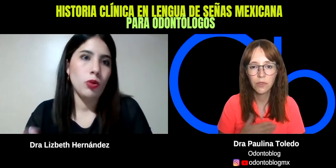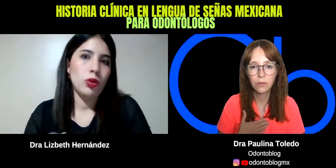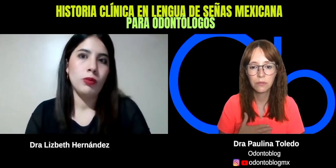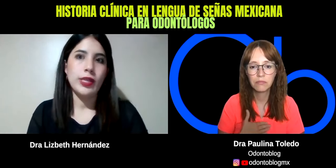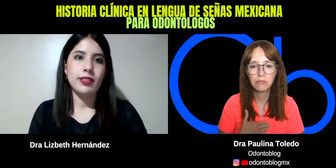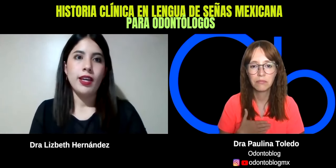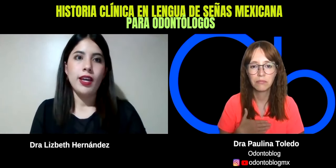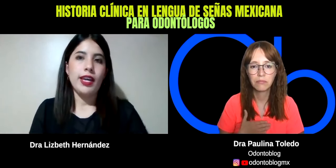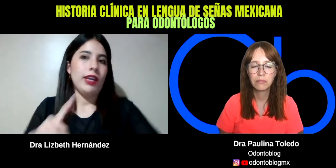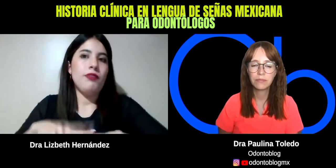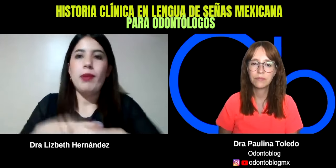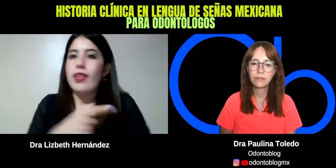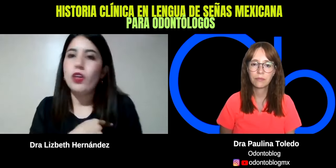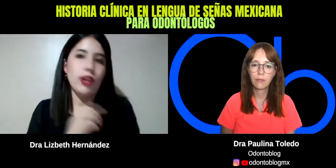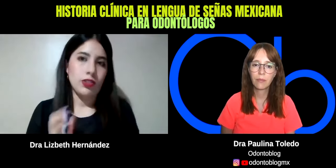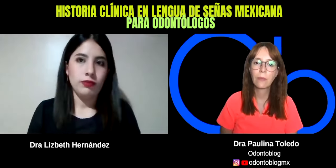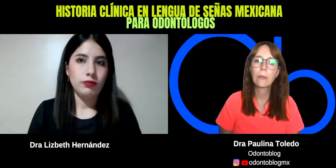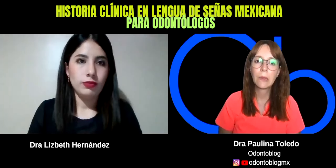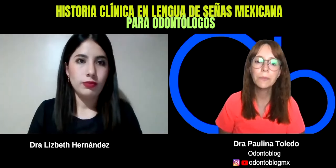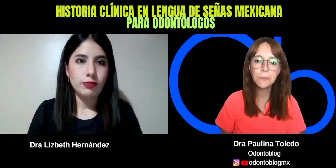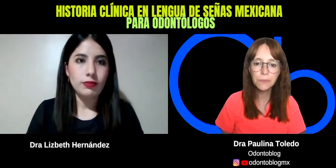oh, pues, enfermedad del corazón. Ajá.